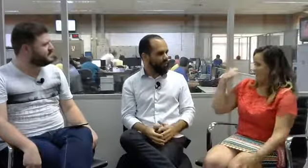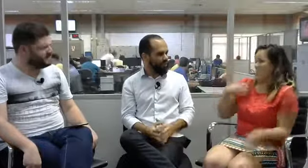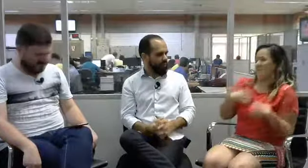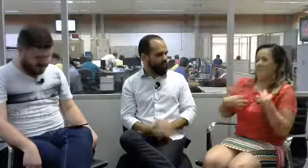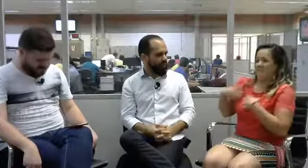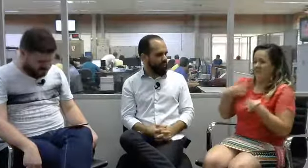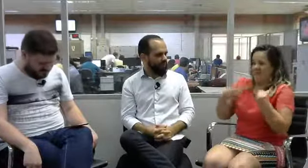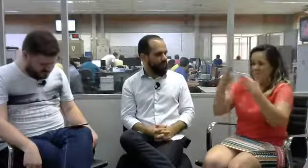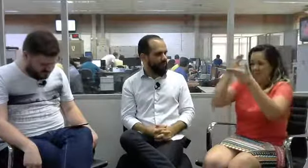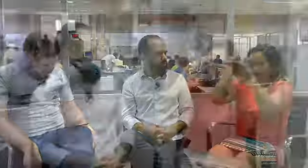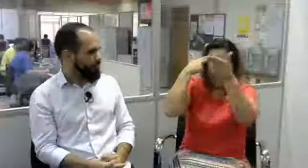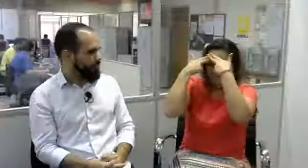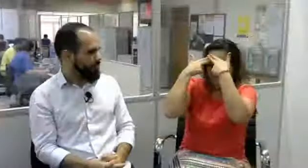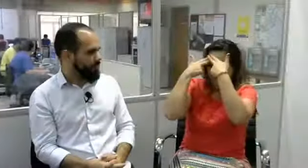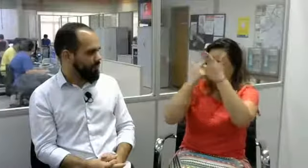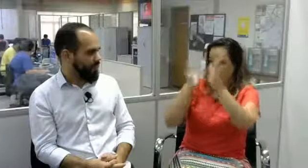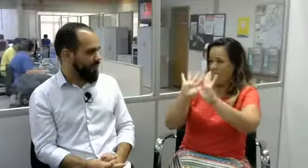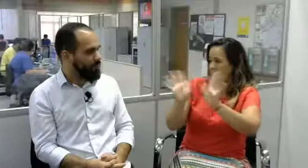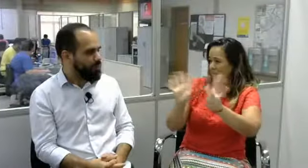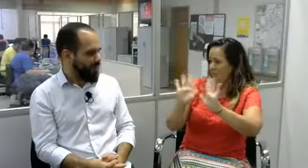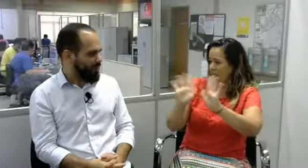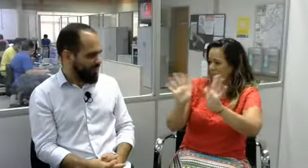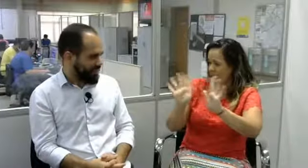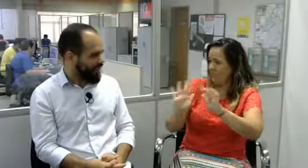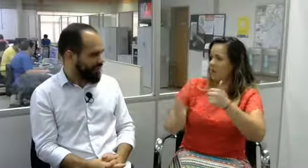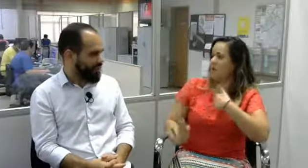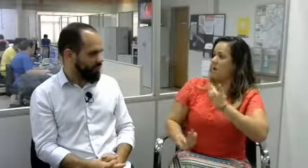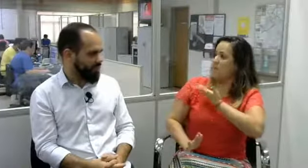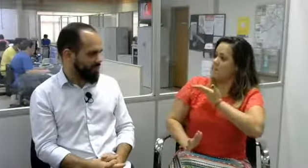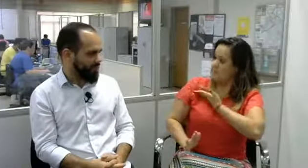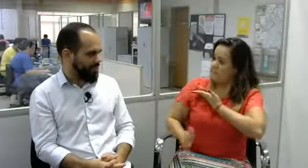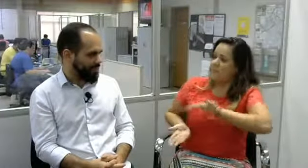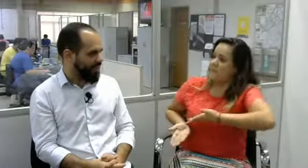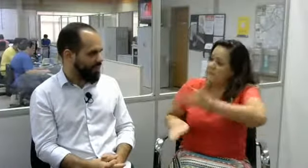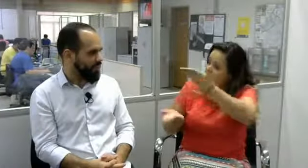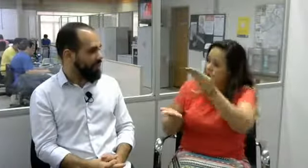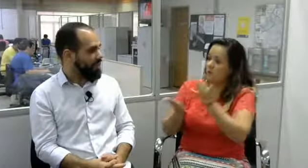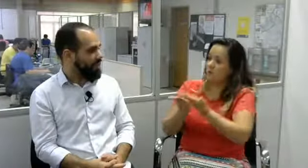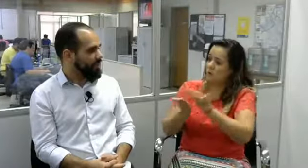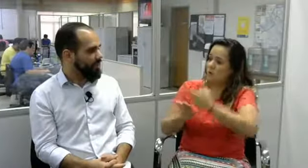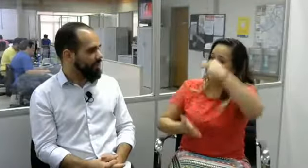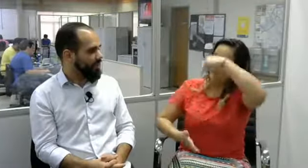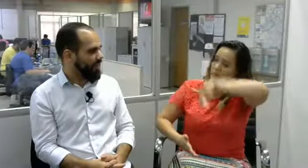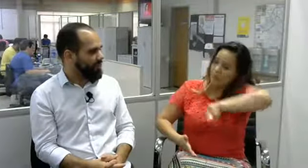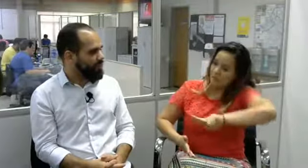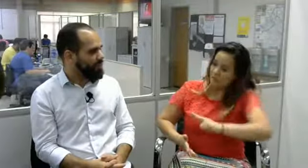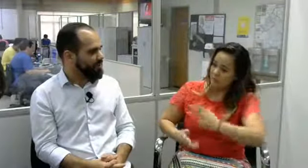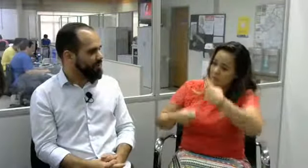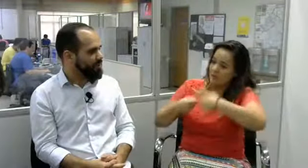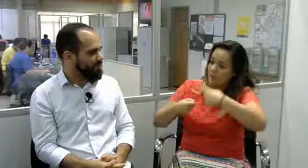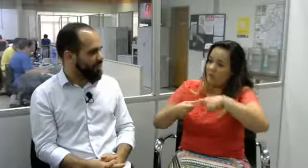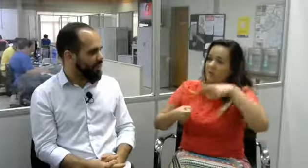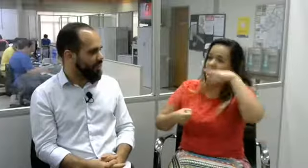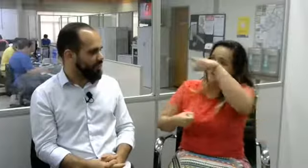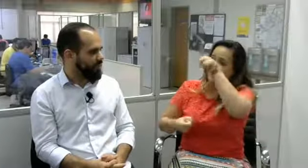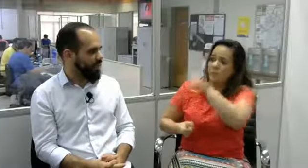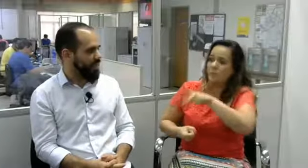Então, eu fiquei muito traumatizada com esse passado. E amigos me incentivaram, lá em